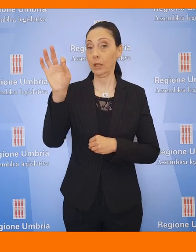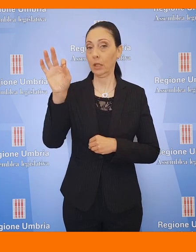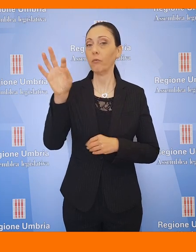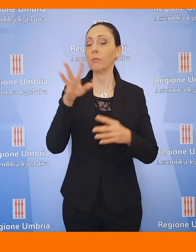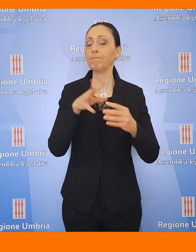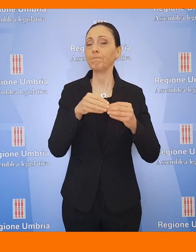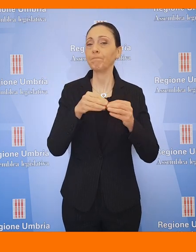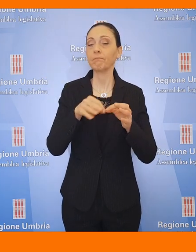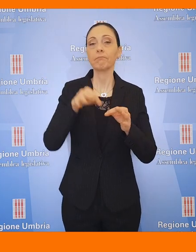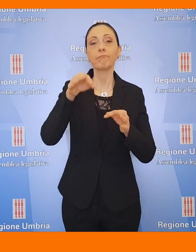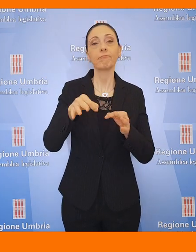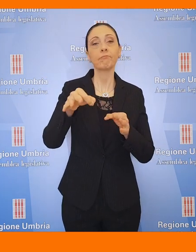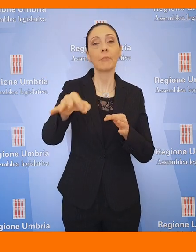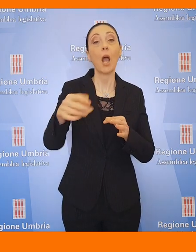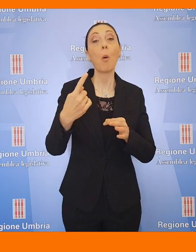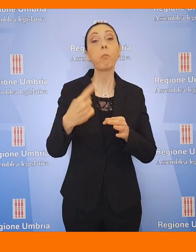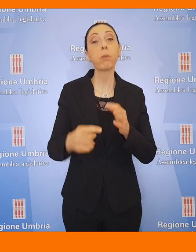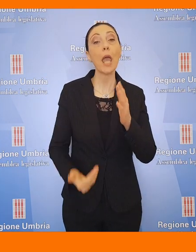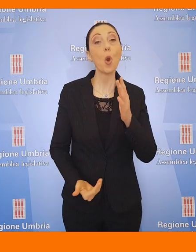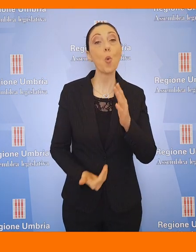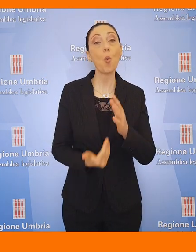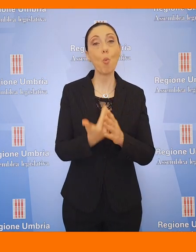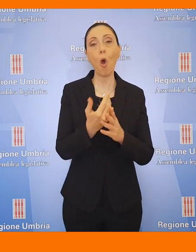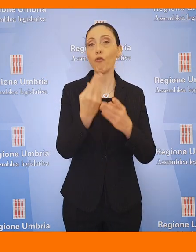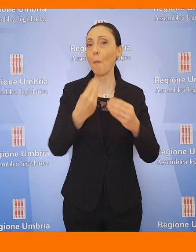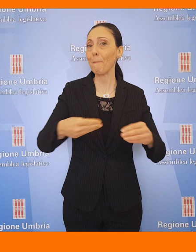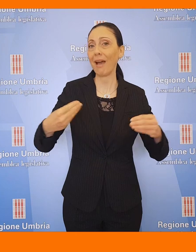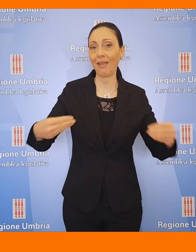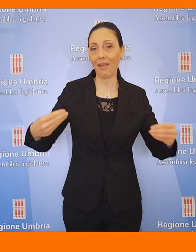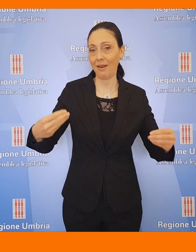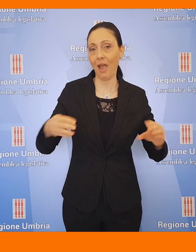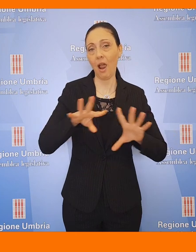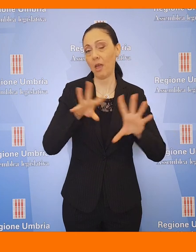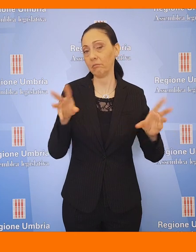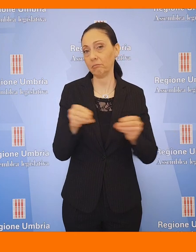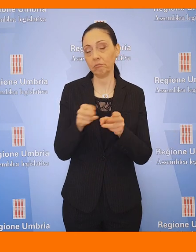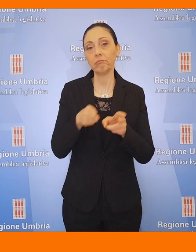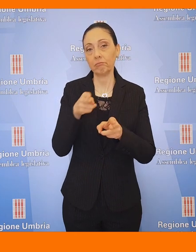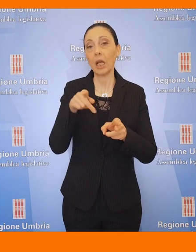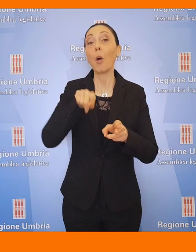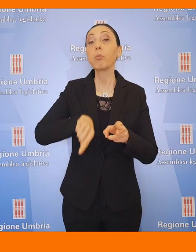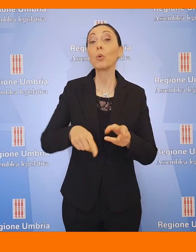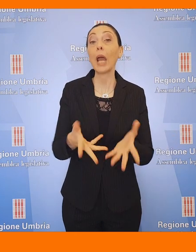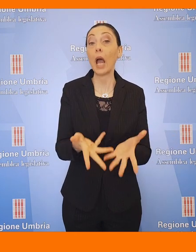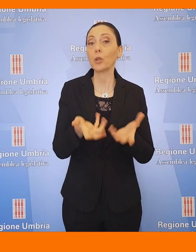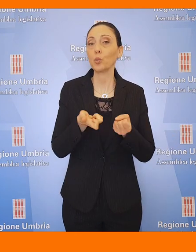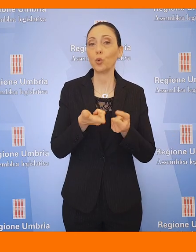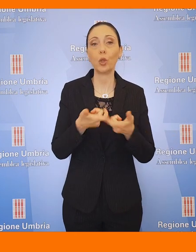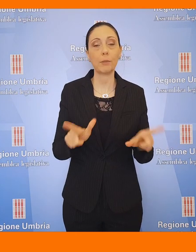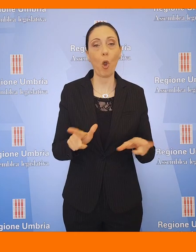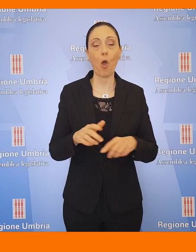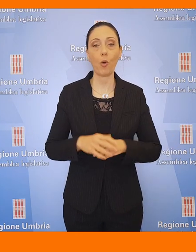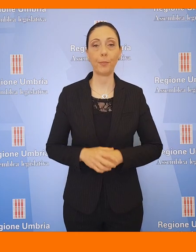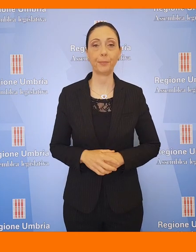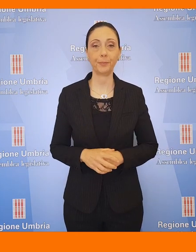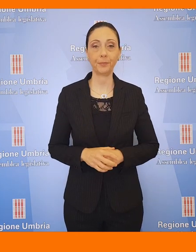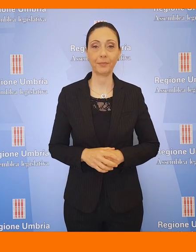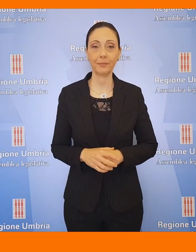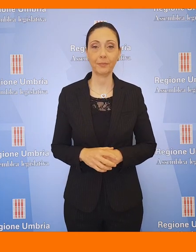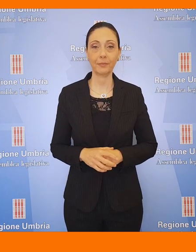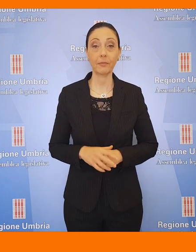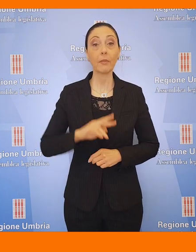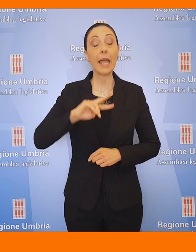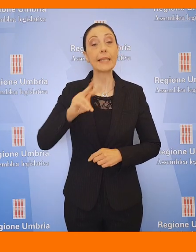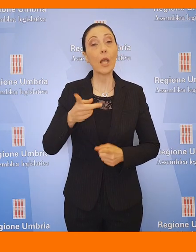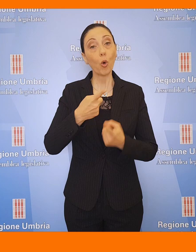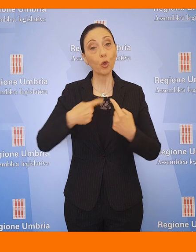ciclica per nuove tipologie di materiale rotabile e sblocco delle assunzioni. La